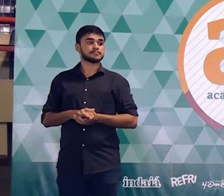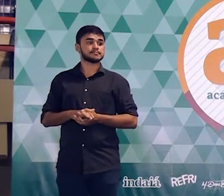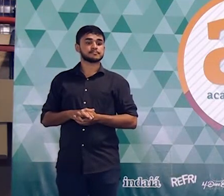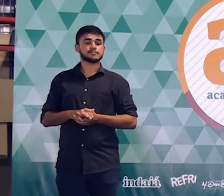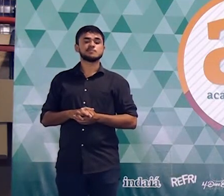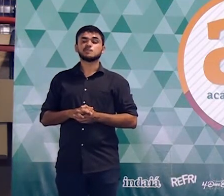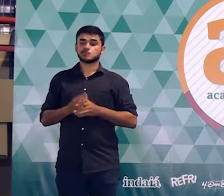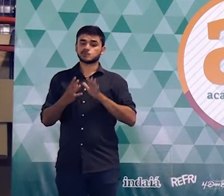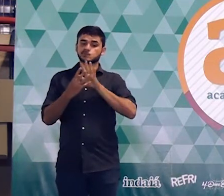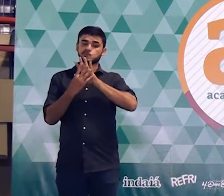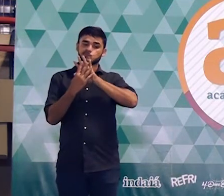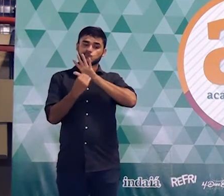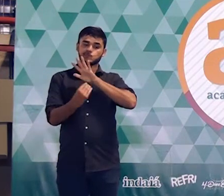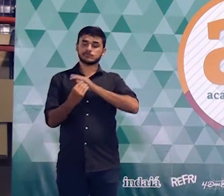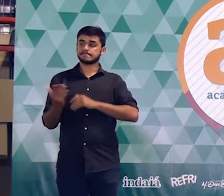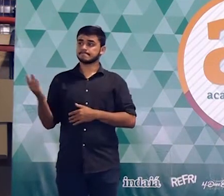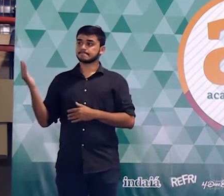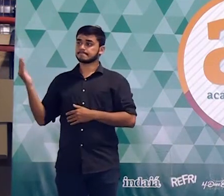Anotem aí.